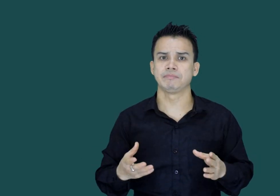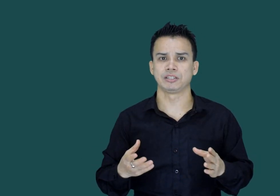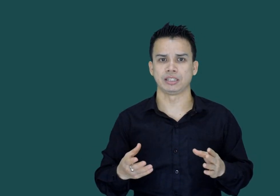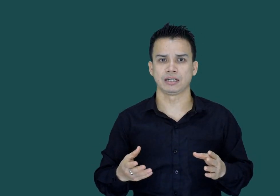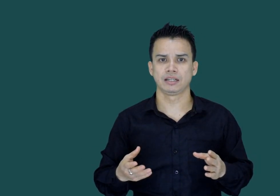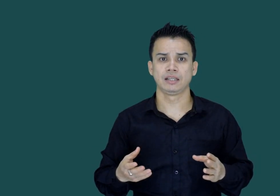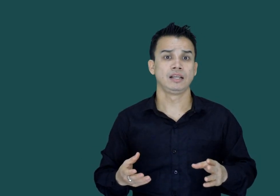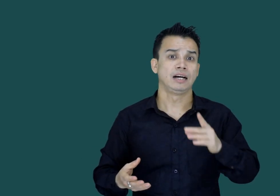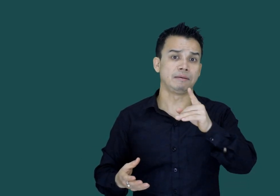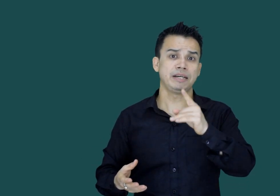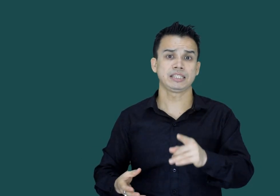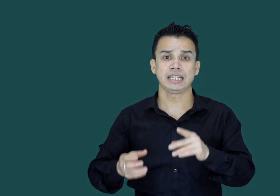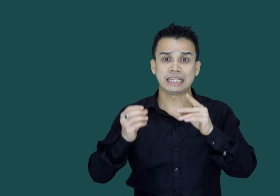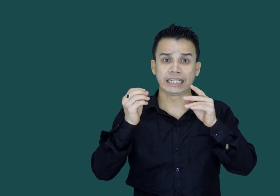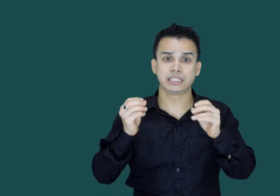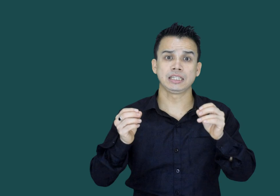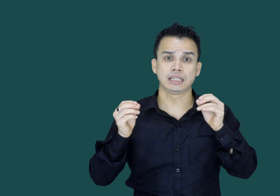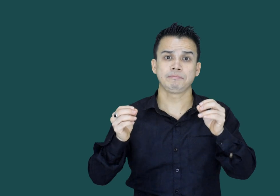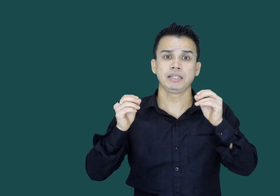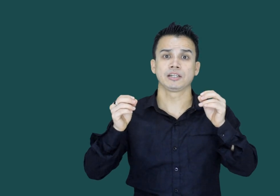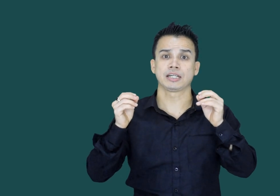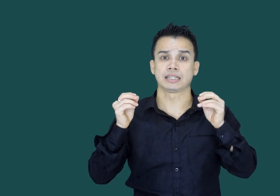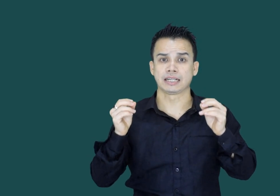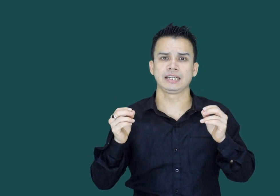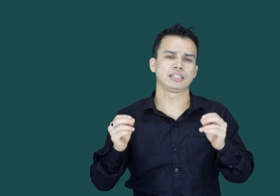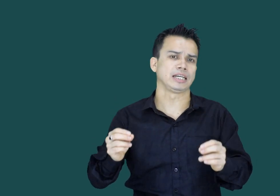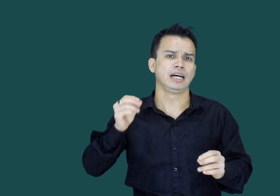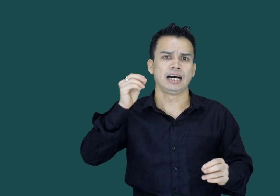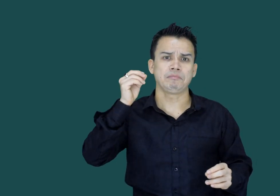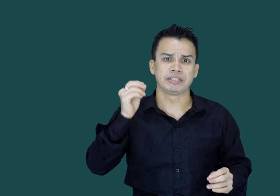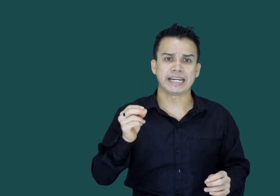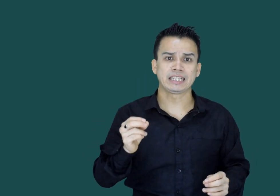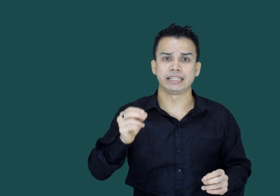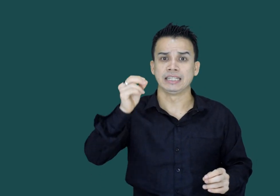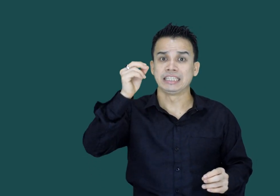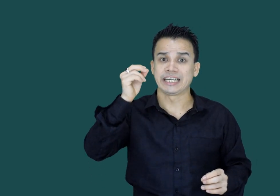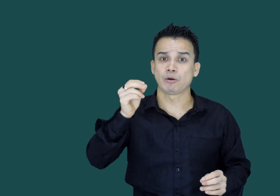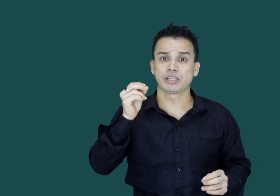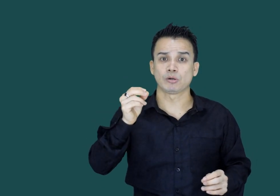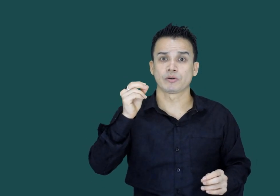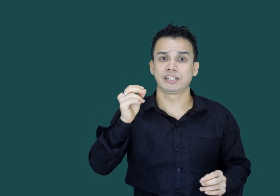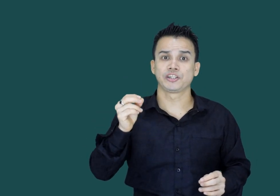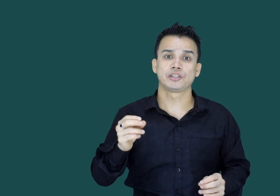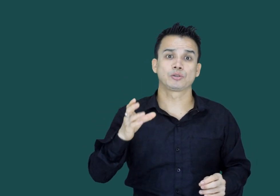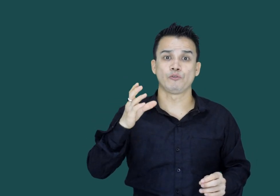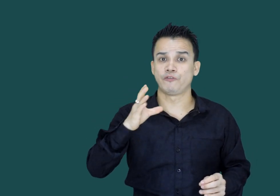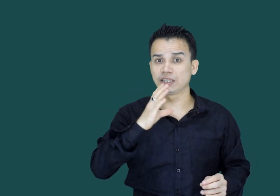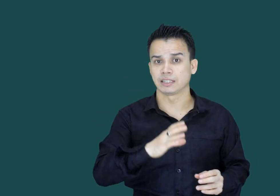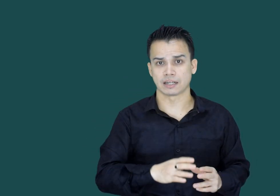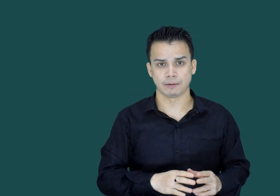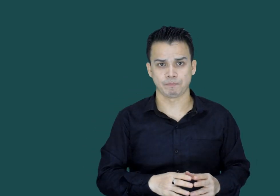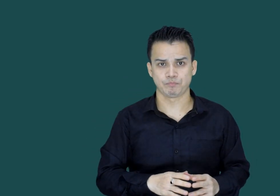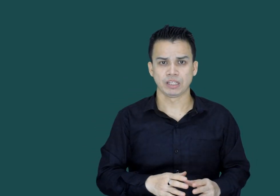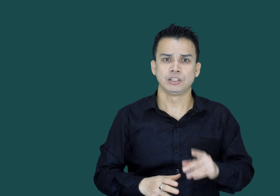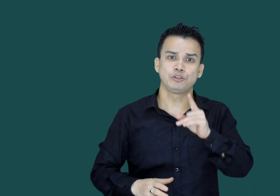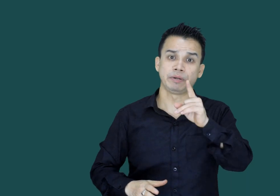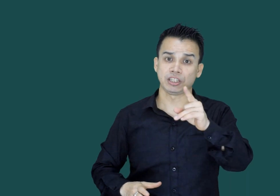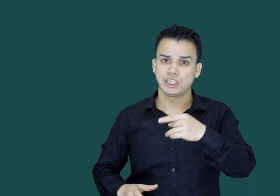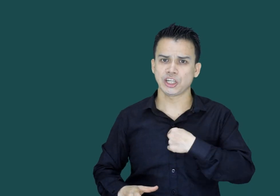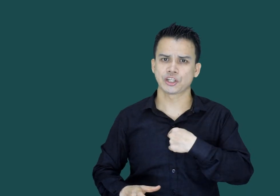موقعوں میں ہمیں سے کسی کے بھی نشاہ کرنے سے ہم directly terrorist organizations کو fund کر رہے ہیں جو میرے دیش